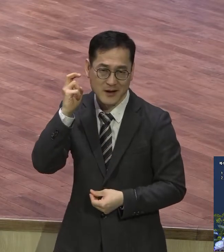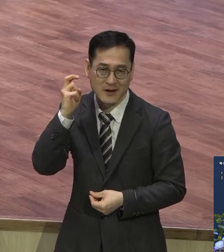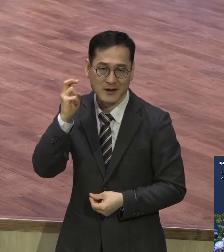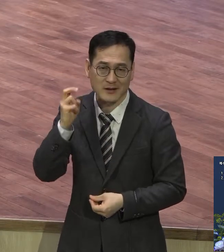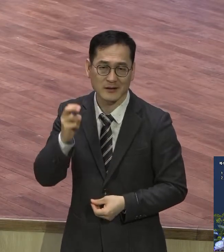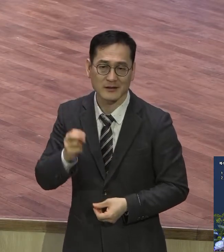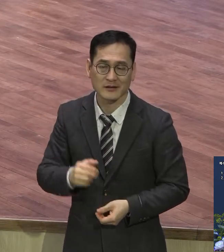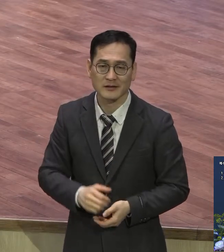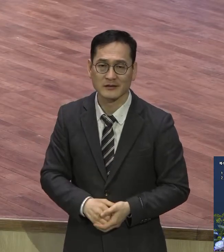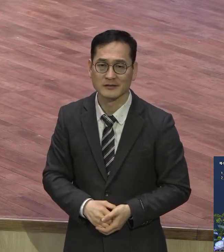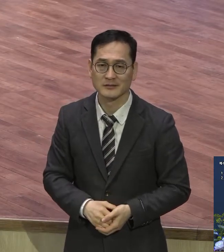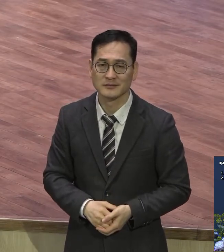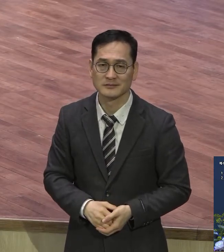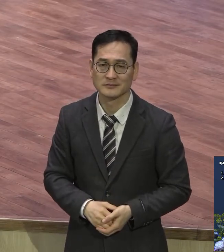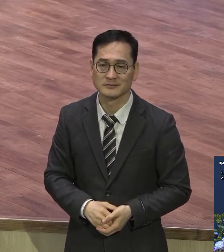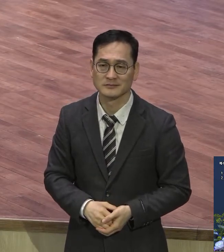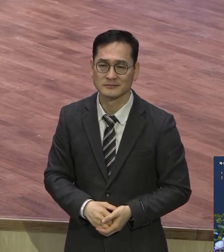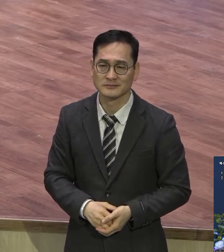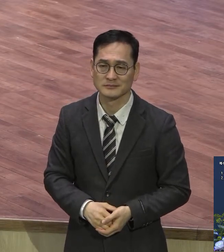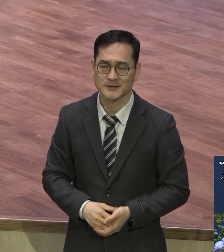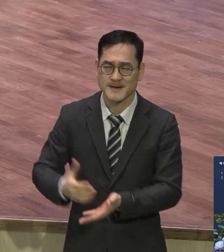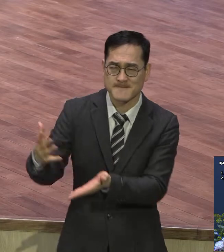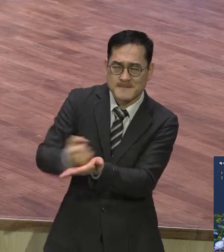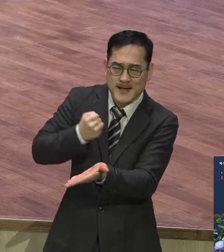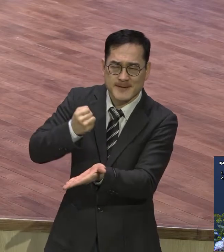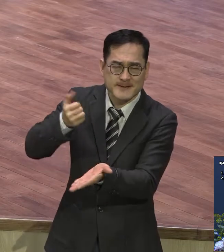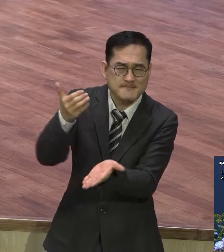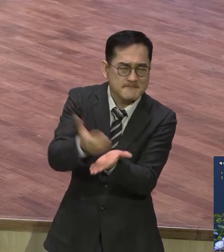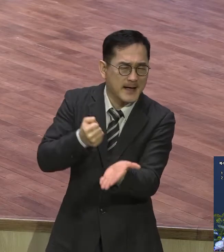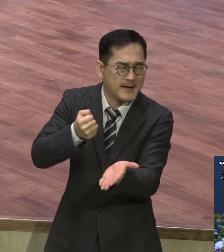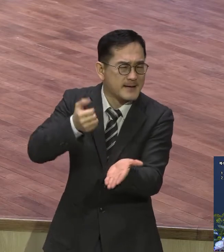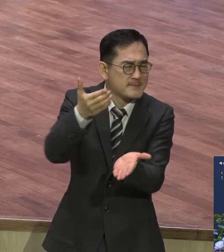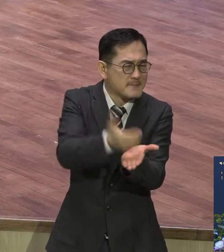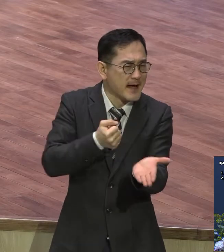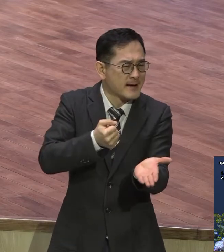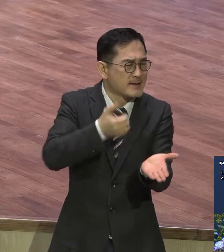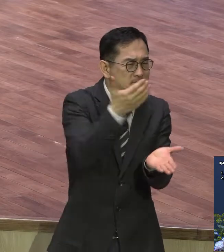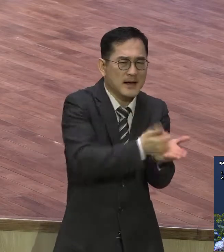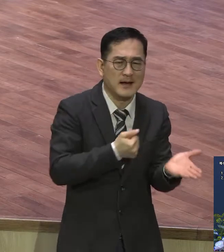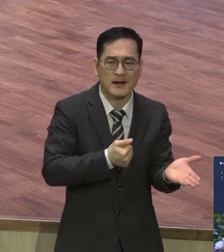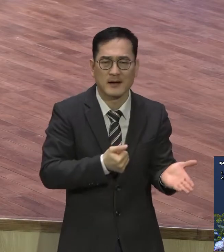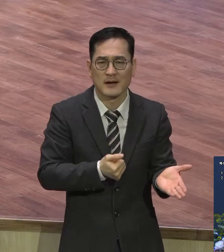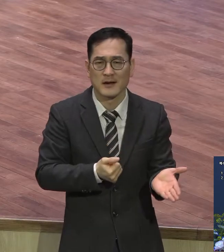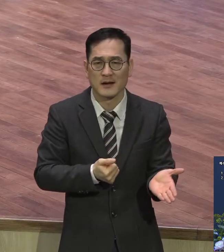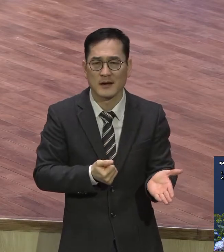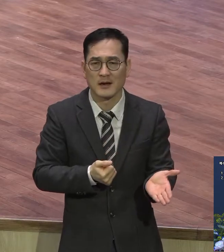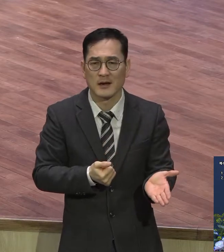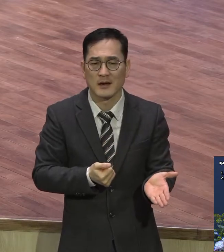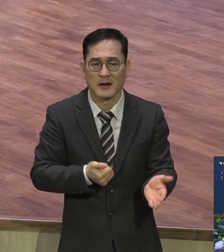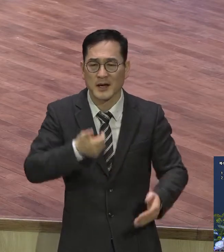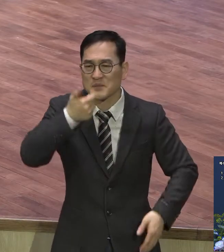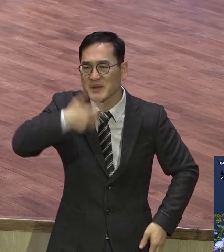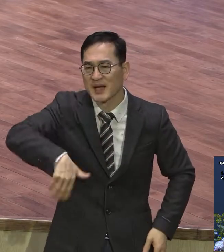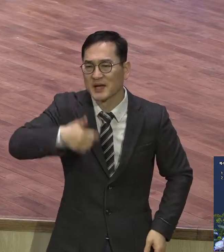만들어놓고 그걸 이룹니다 또 만듭니다 이룹니다 또 만듭니다 계속 추구해 나가는 여기는 뭐예요